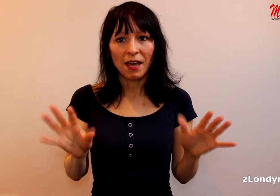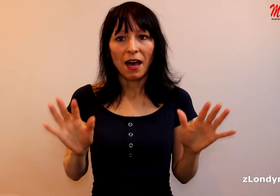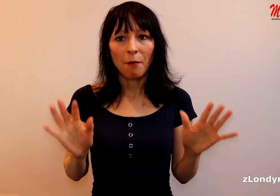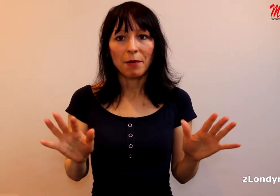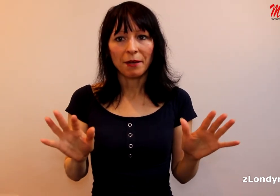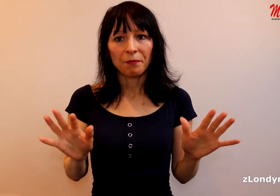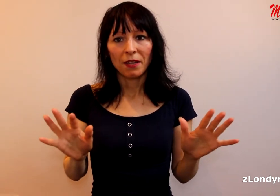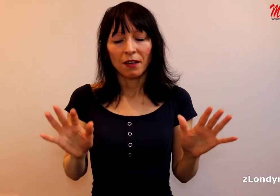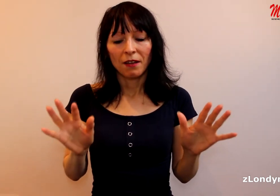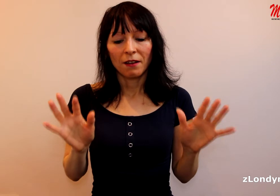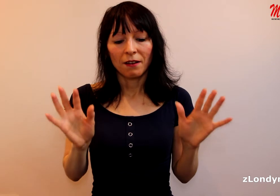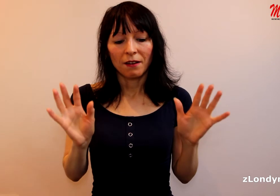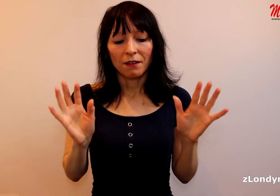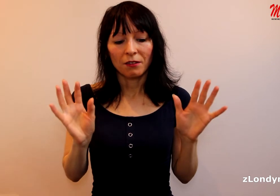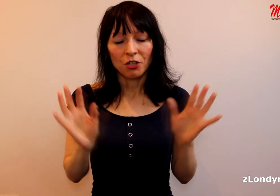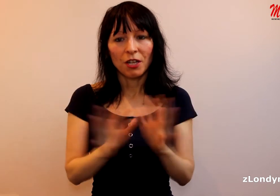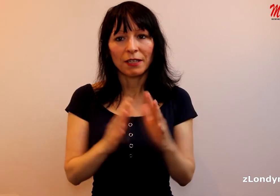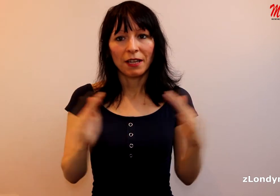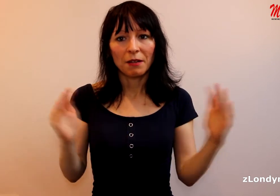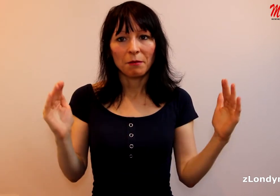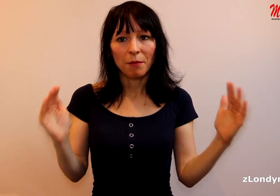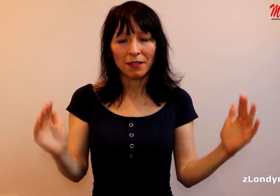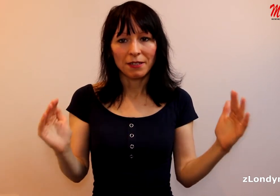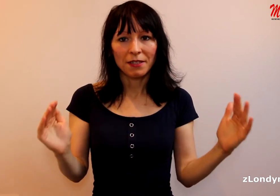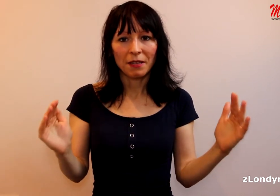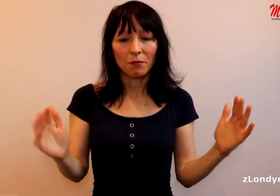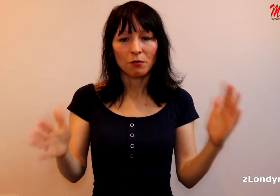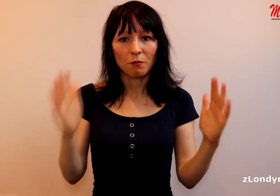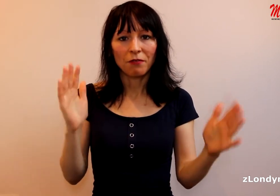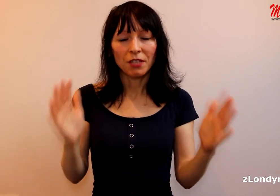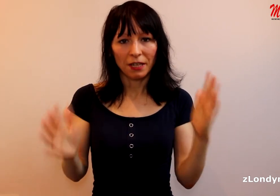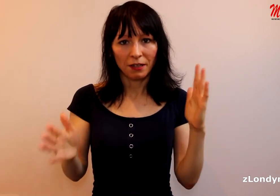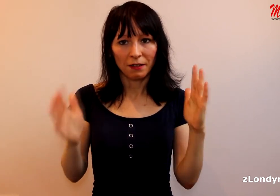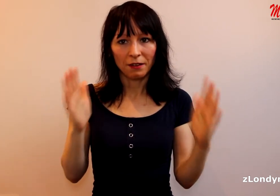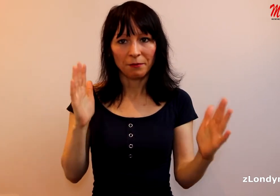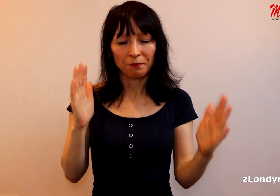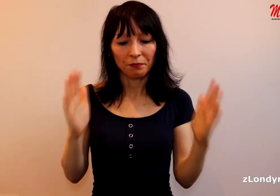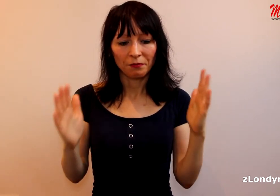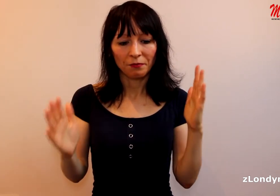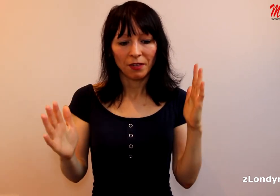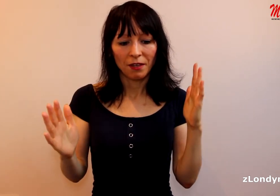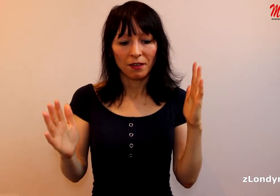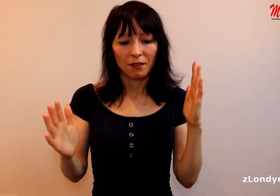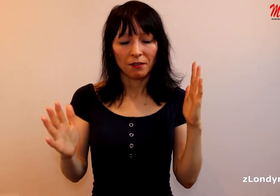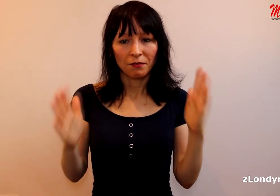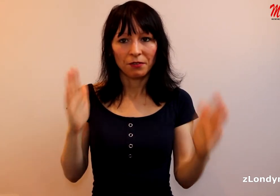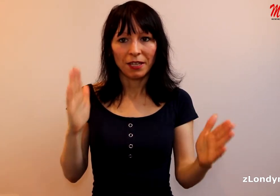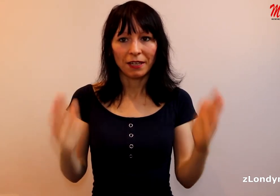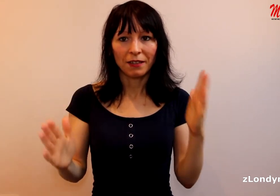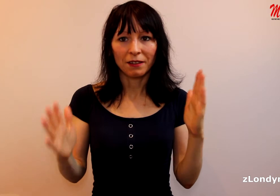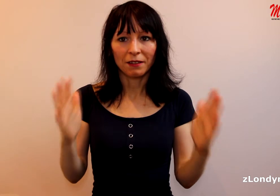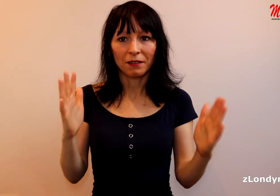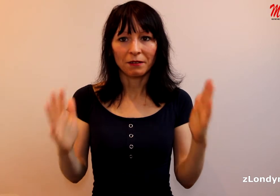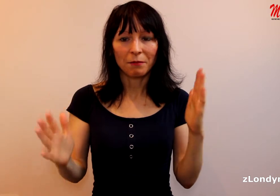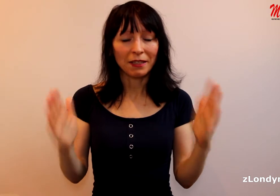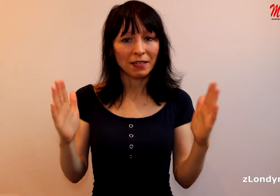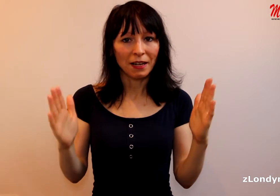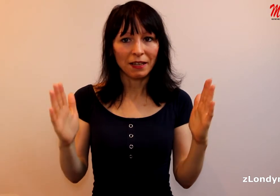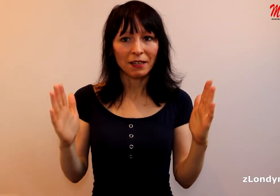aby drželi ten mainstream zhruba v těch mantinelech